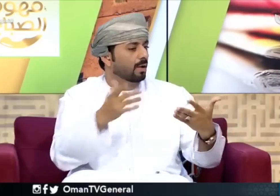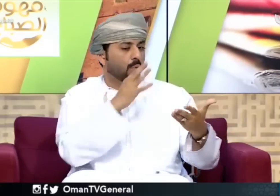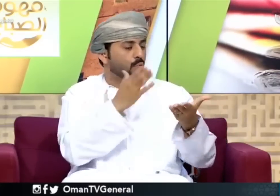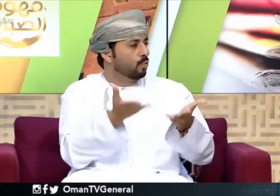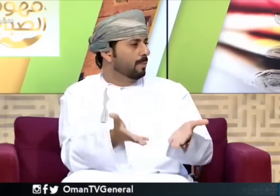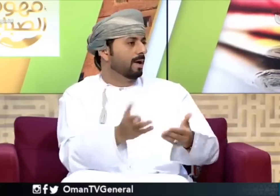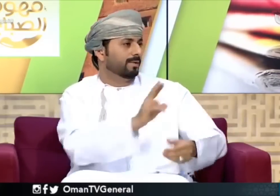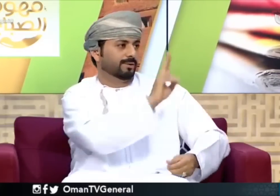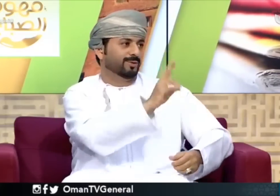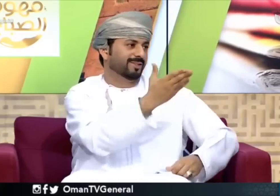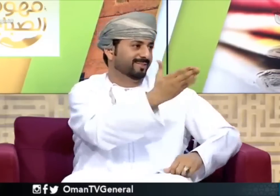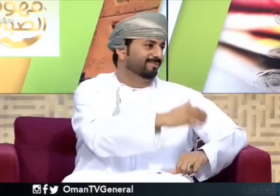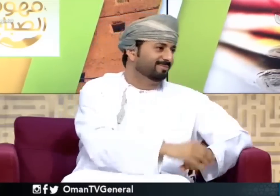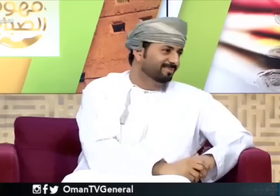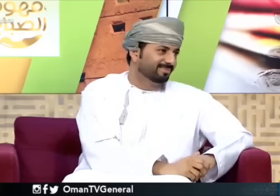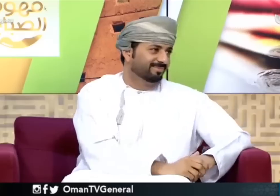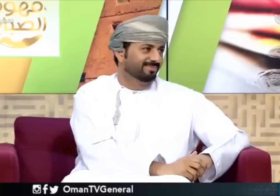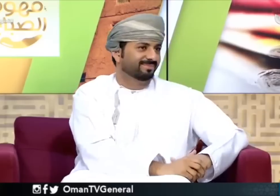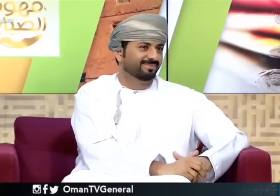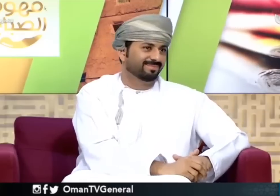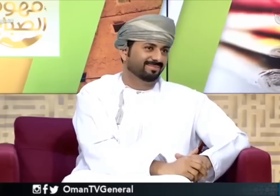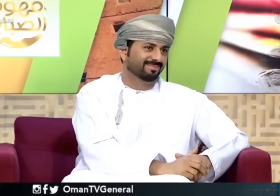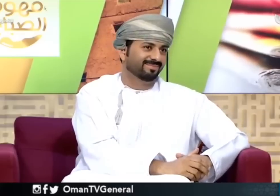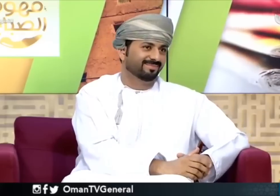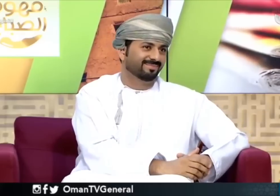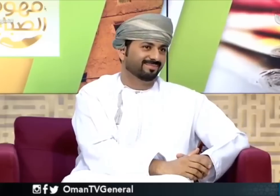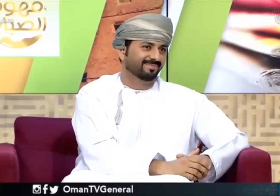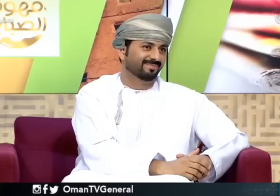سهولة وما تكون فيها إشكالية